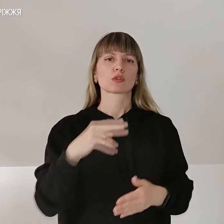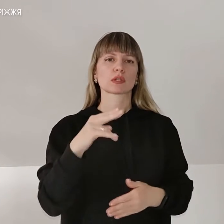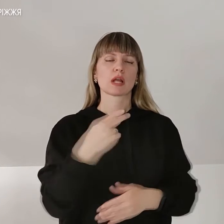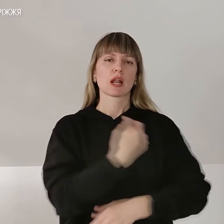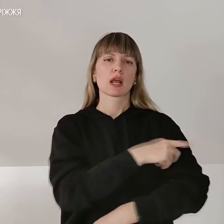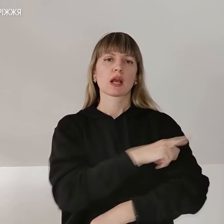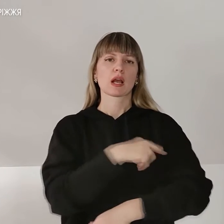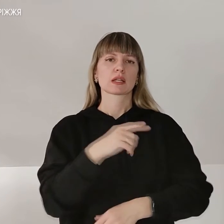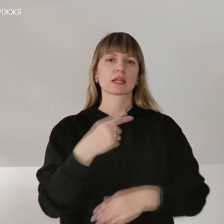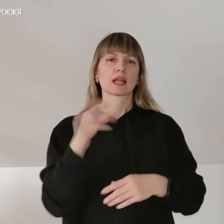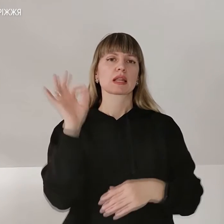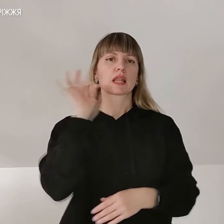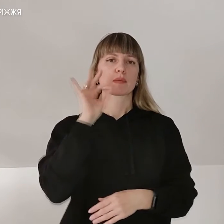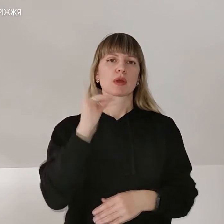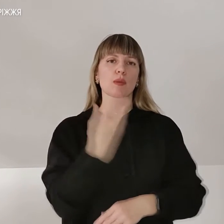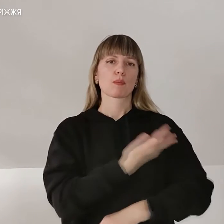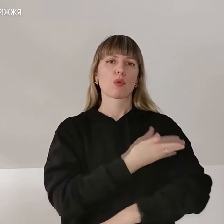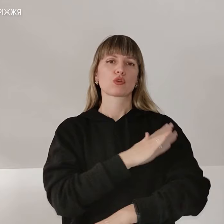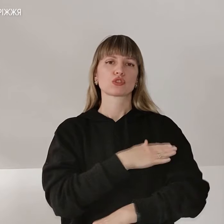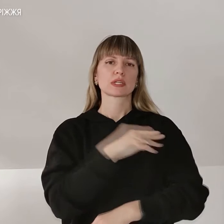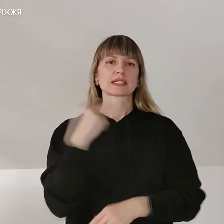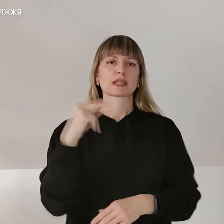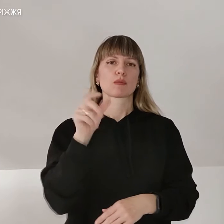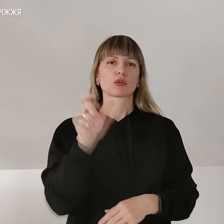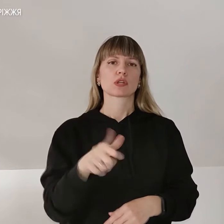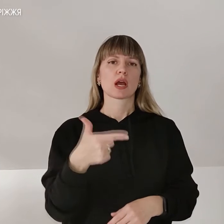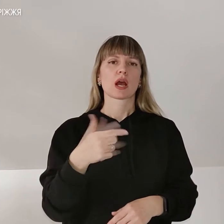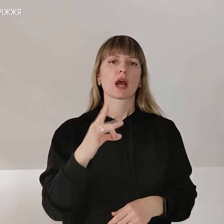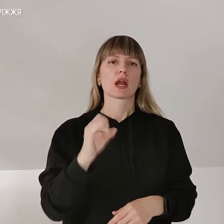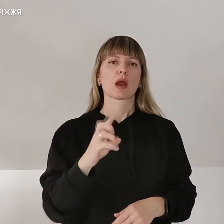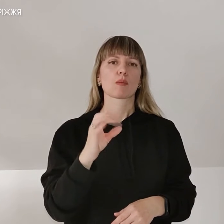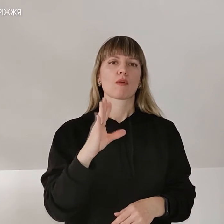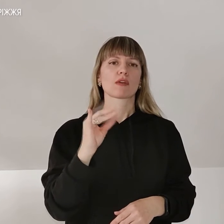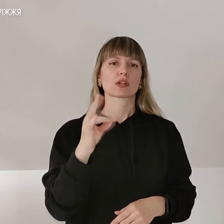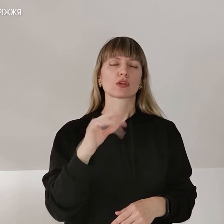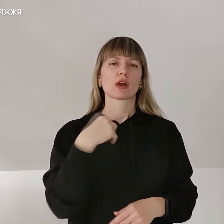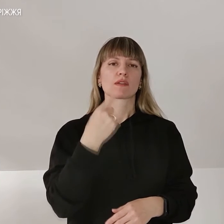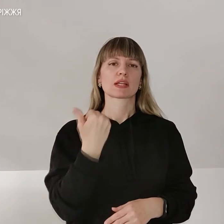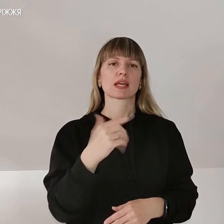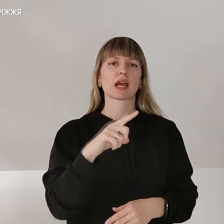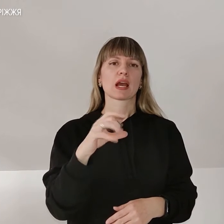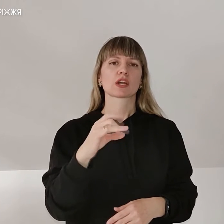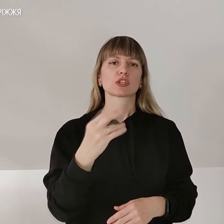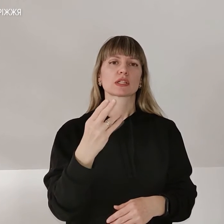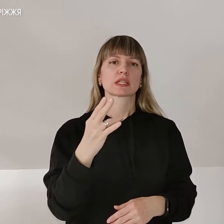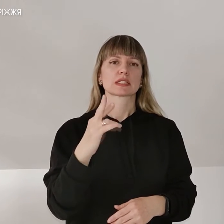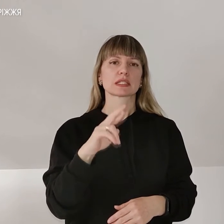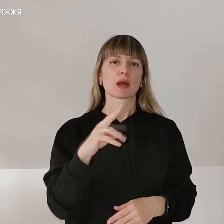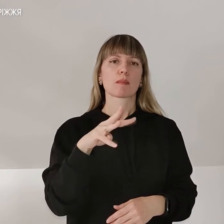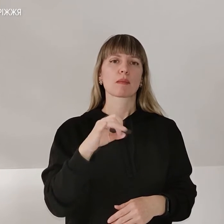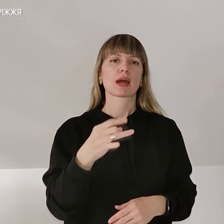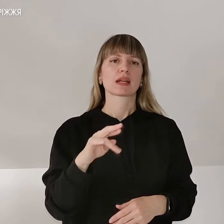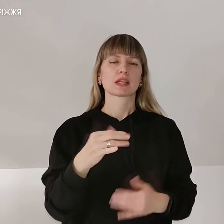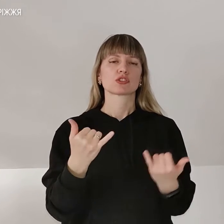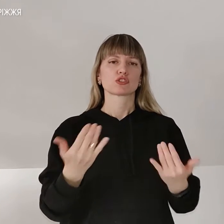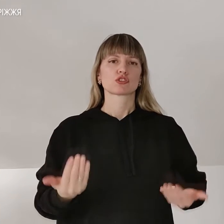Польщі. Запоріжанка Світлана Грабовенко каже, її хрещениця Марія, яка зараз живе у Німеччині,